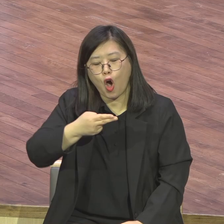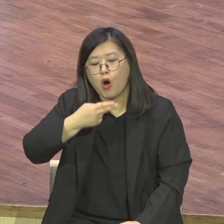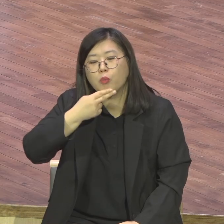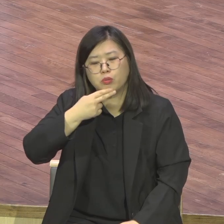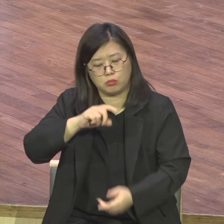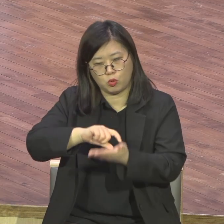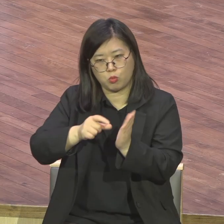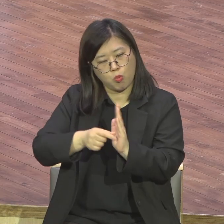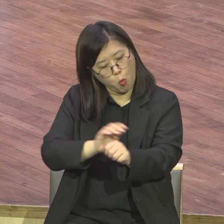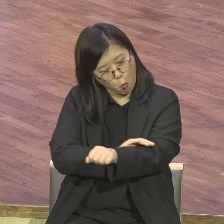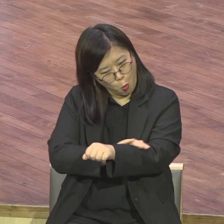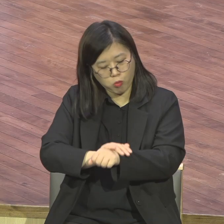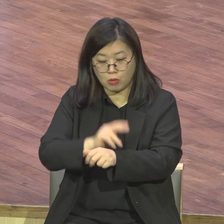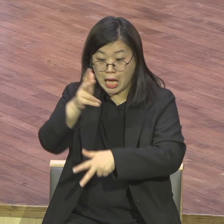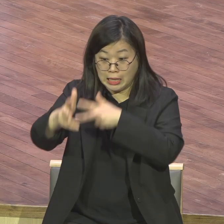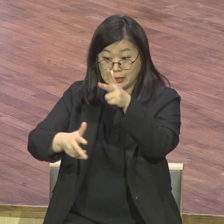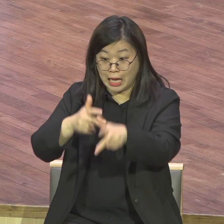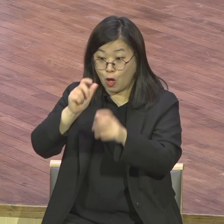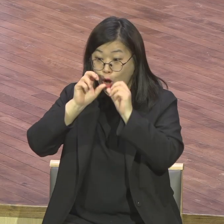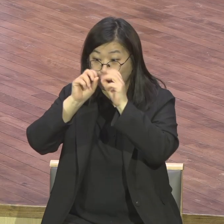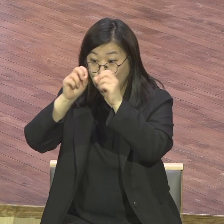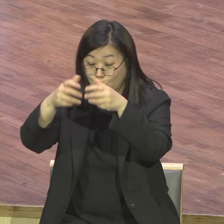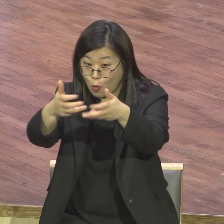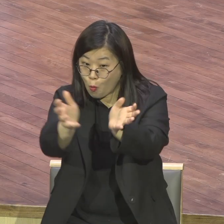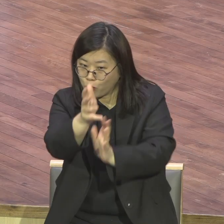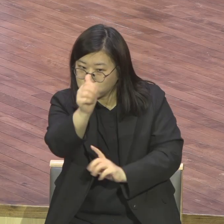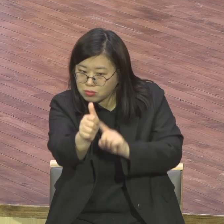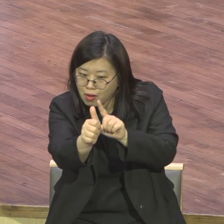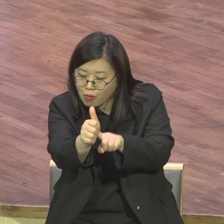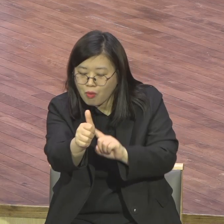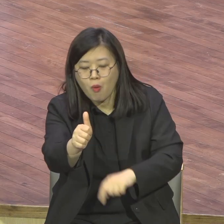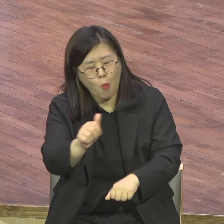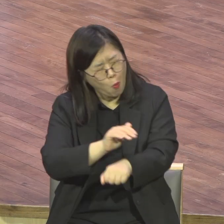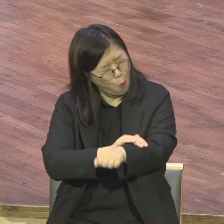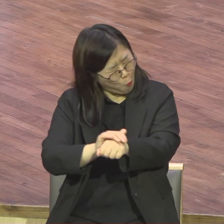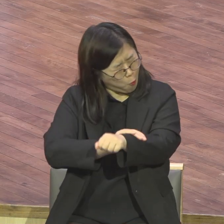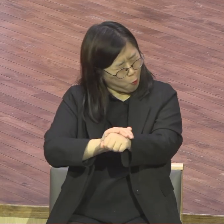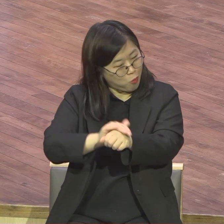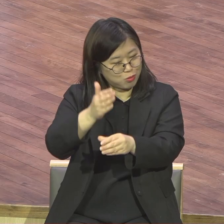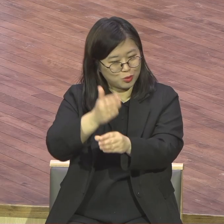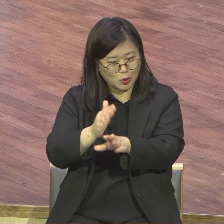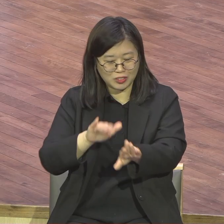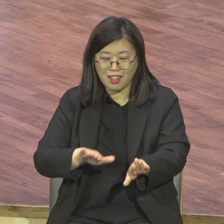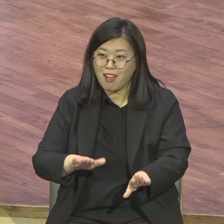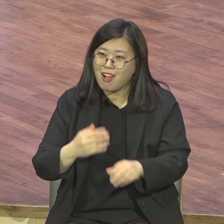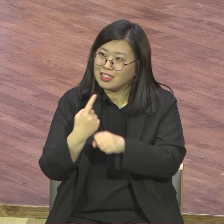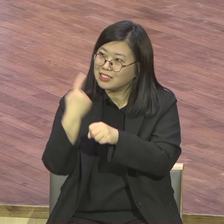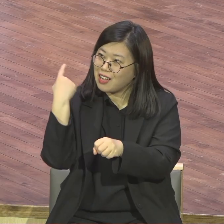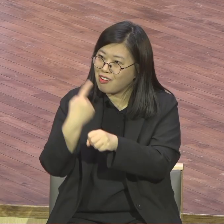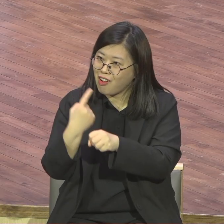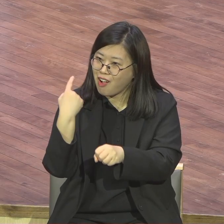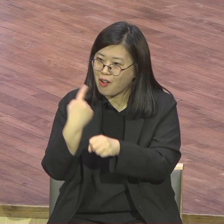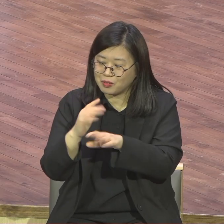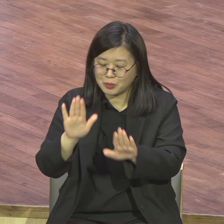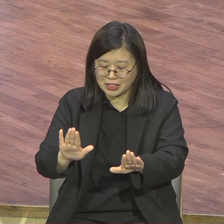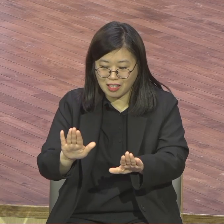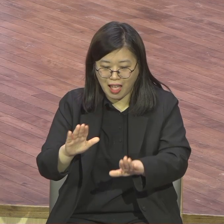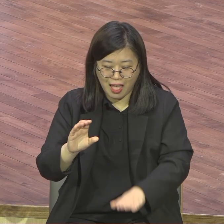산업선교위원장도 맞더니 막 카페 만들어가지고 지나가서 보면 꽉 사람들이 확 와있고 불이 확